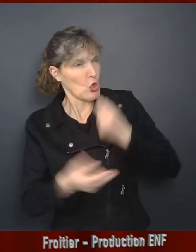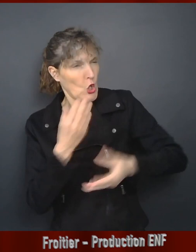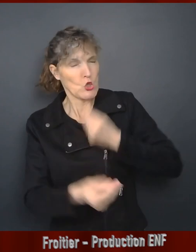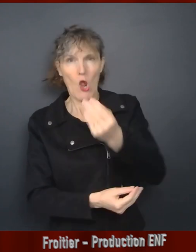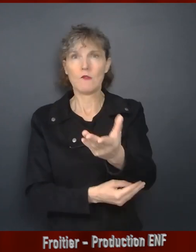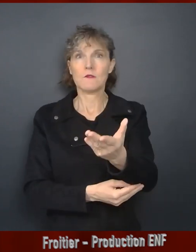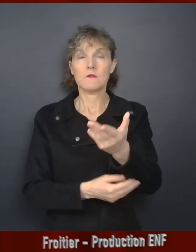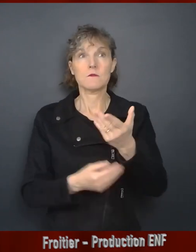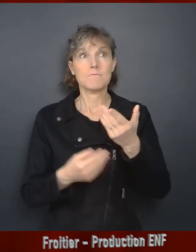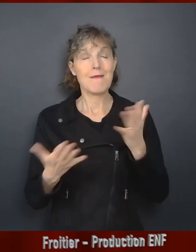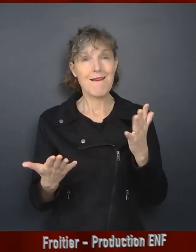Je présentement,